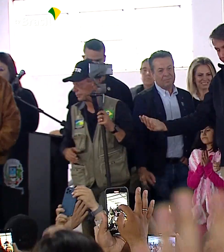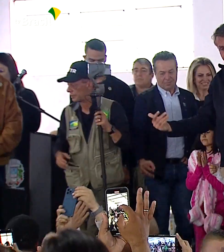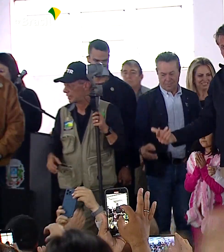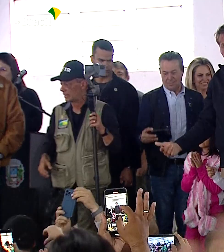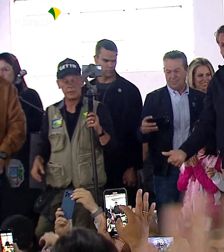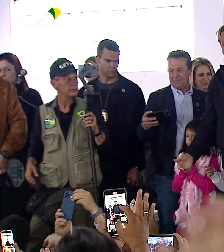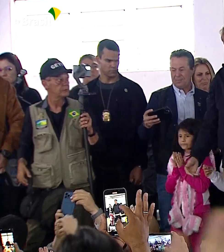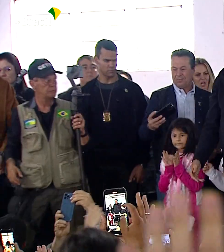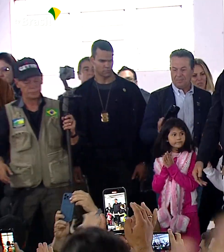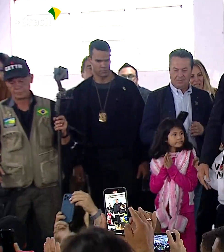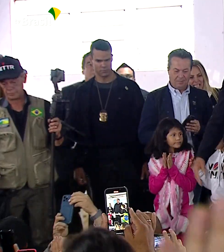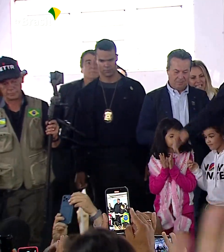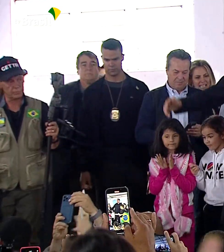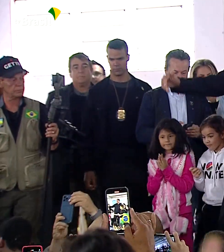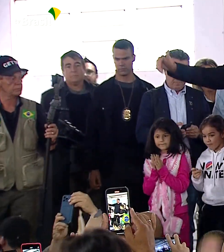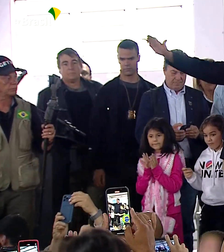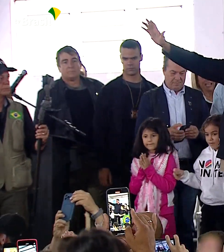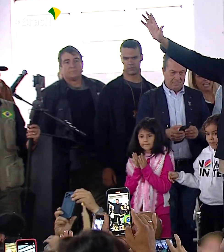Brasil